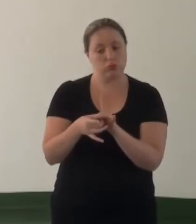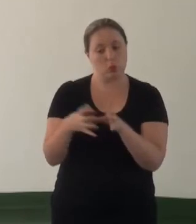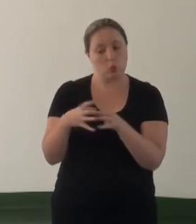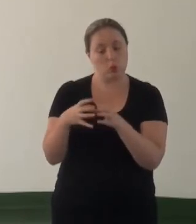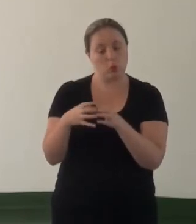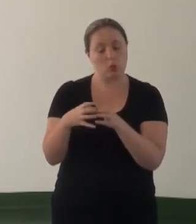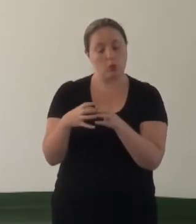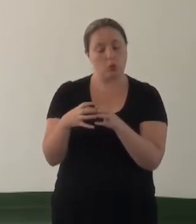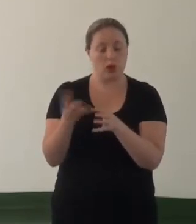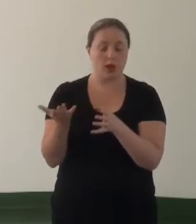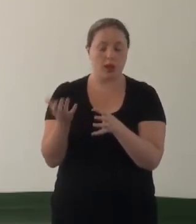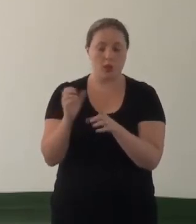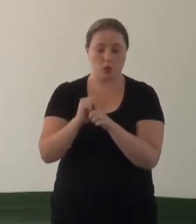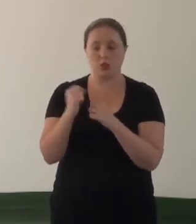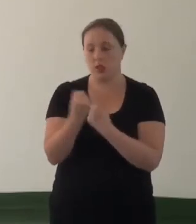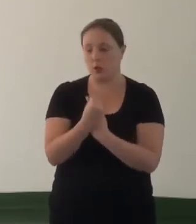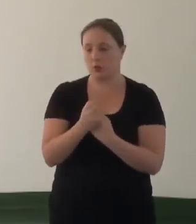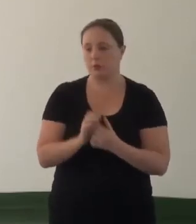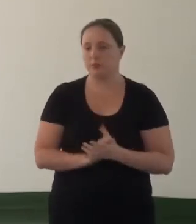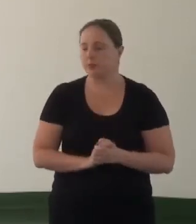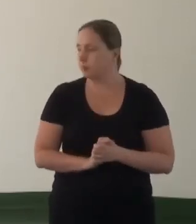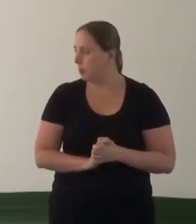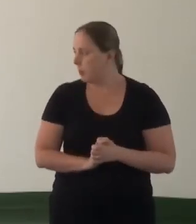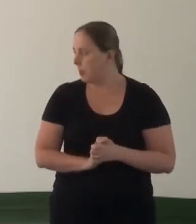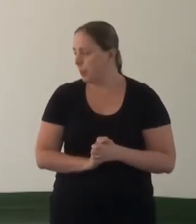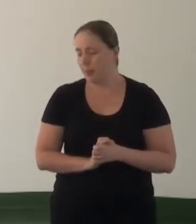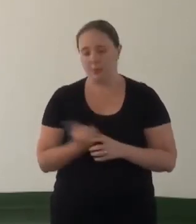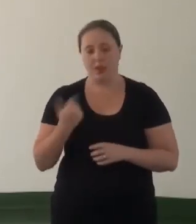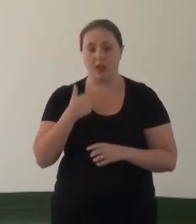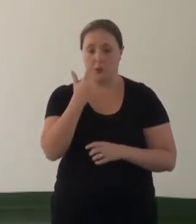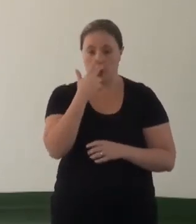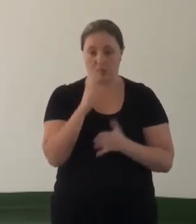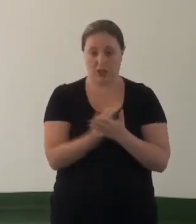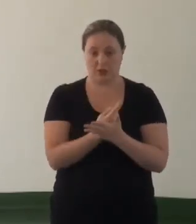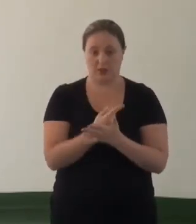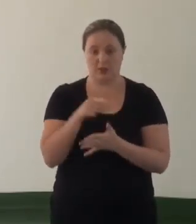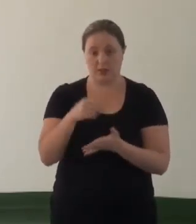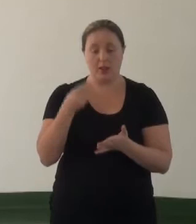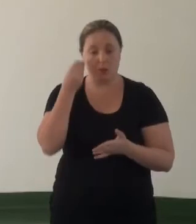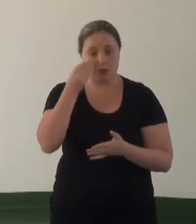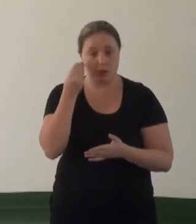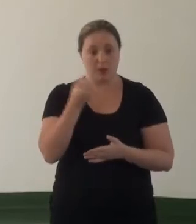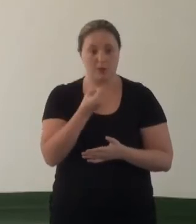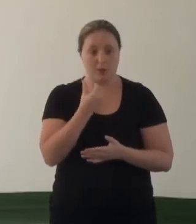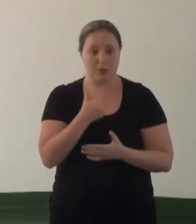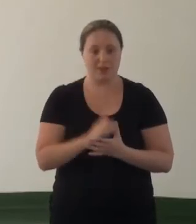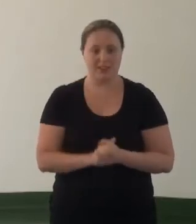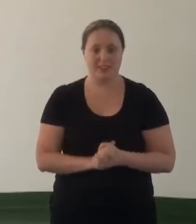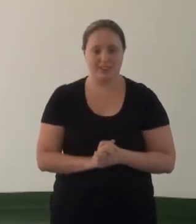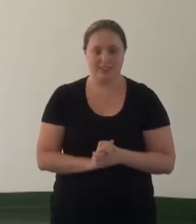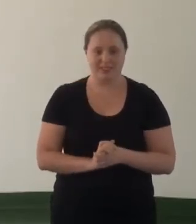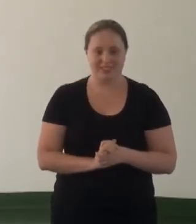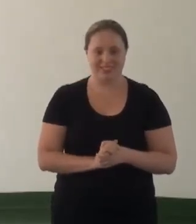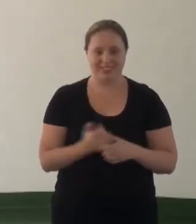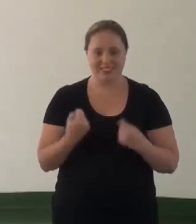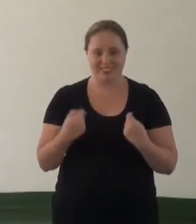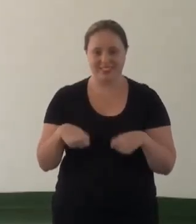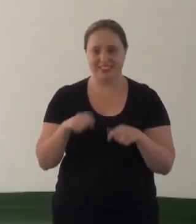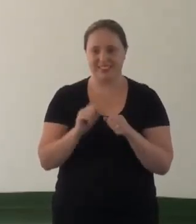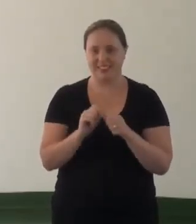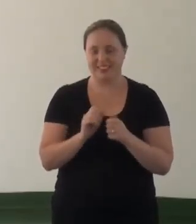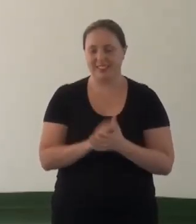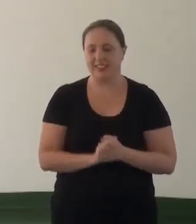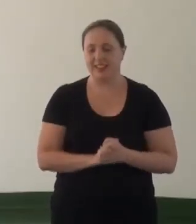Garantir a participação social. Ah, isso aqui eu acho que é em BH que acontece, acho que se uma experiência boa, acho que tem que ser vista, né?